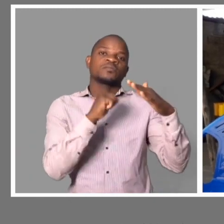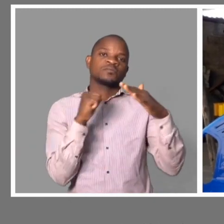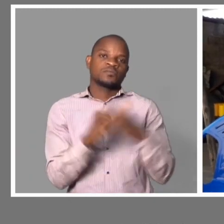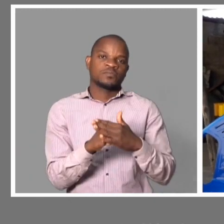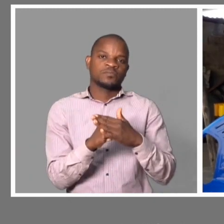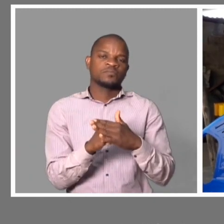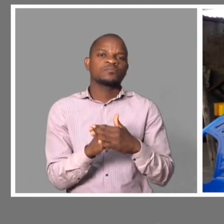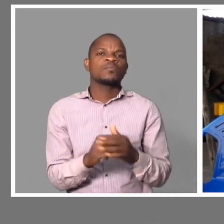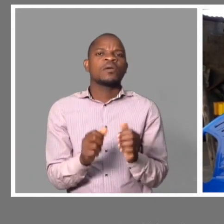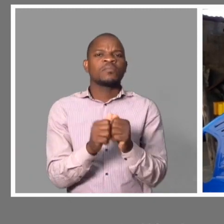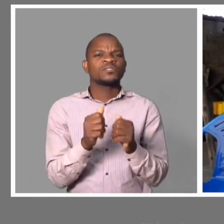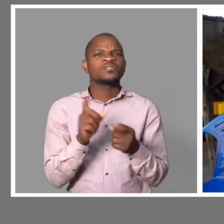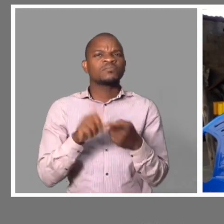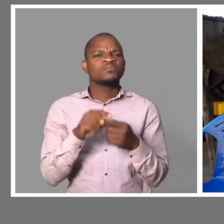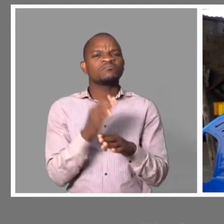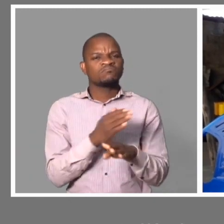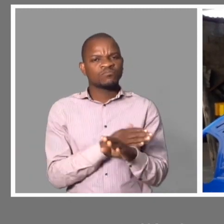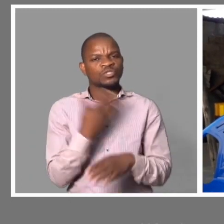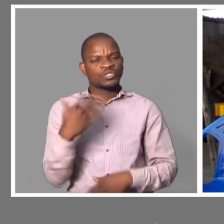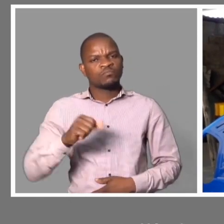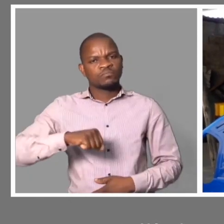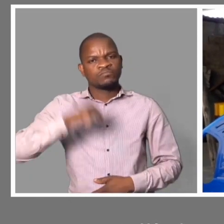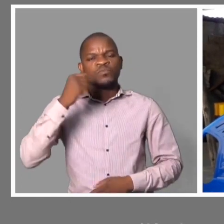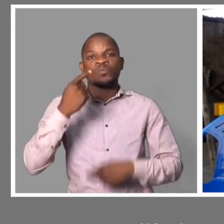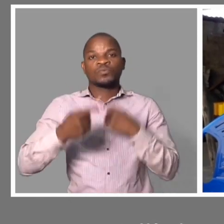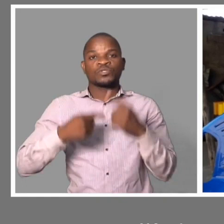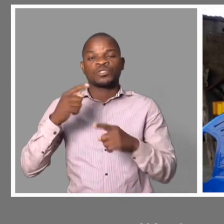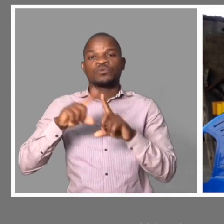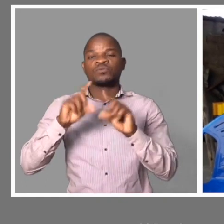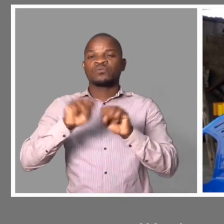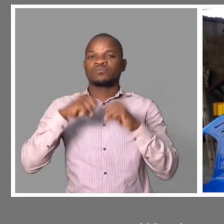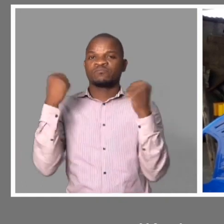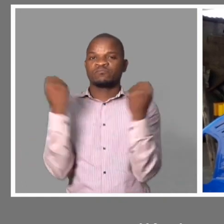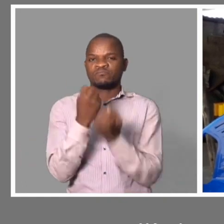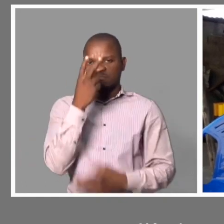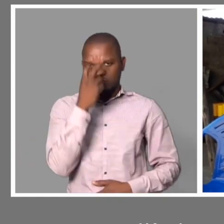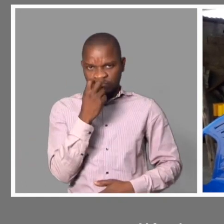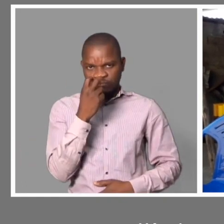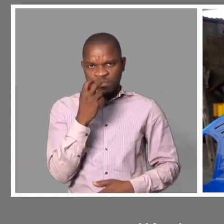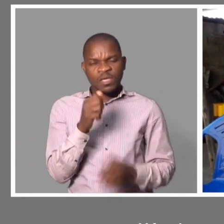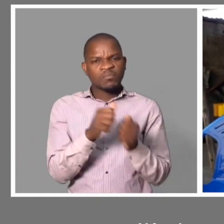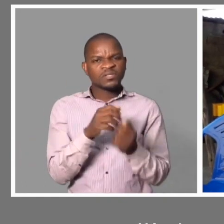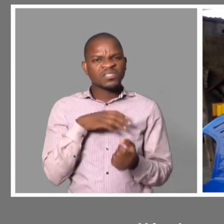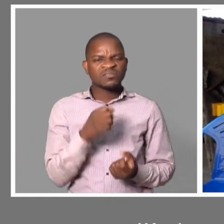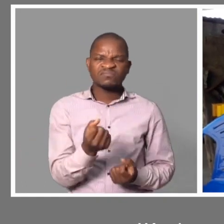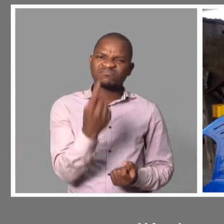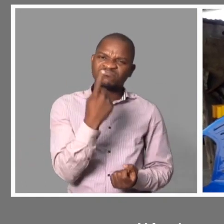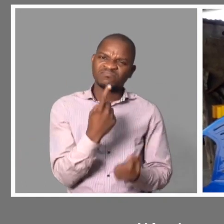Antes, ganhei um projeto mesmo da Câmara. Há colegas que até agora nem se recordam, nem têm uma